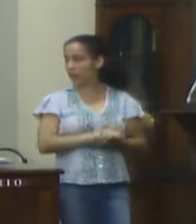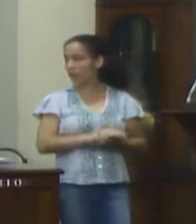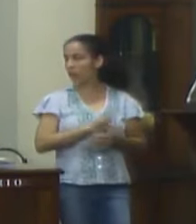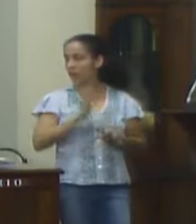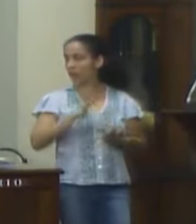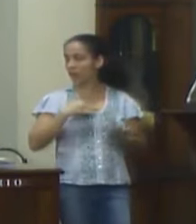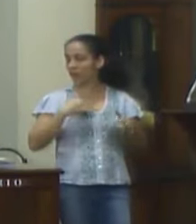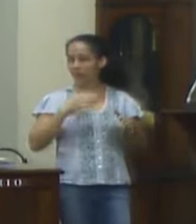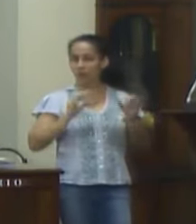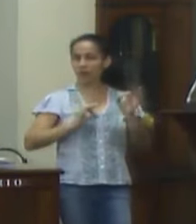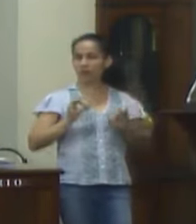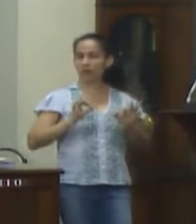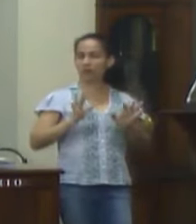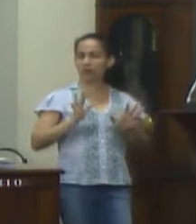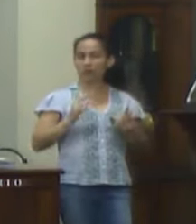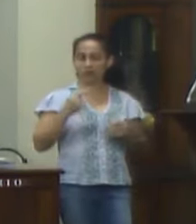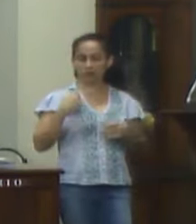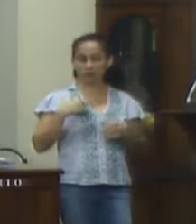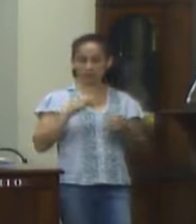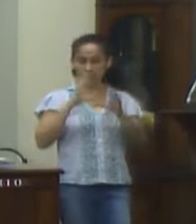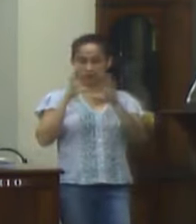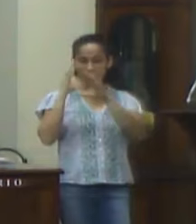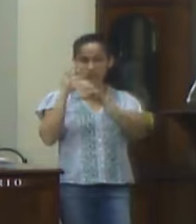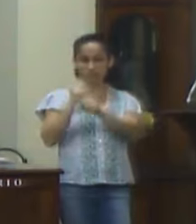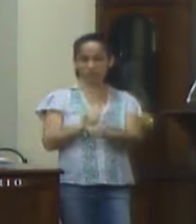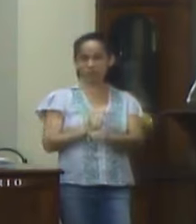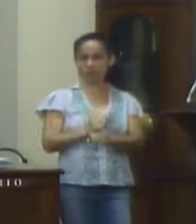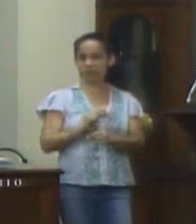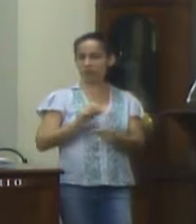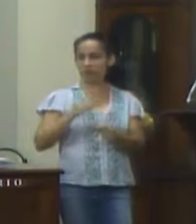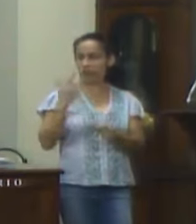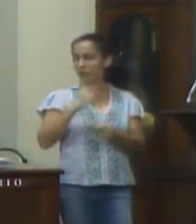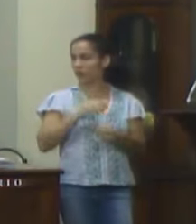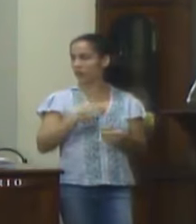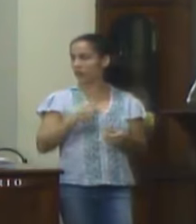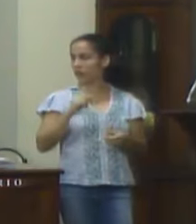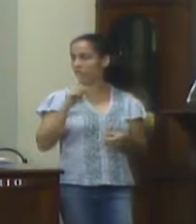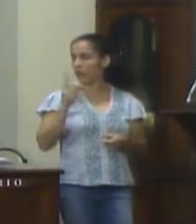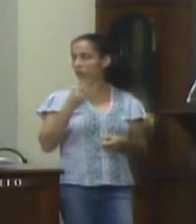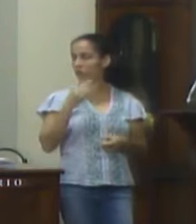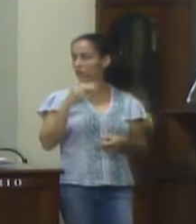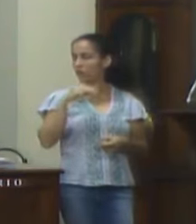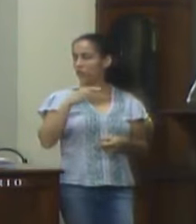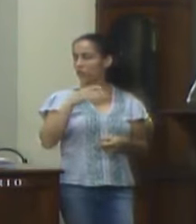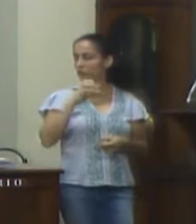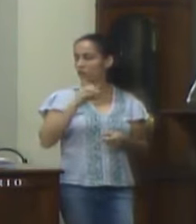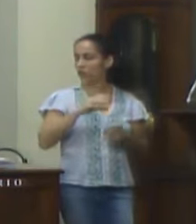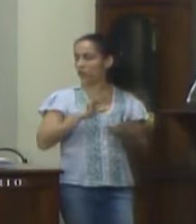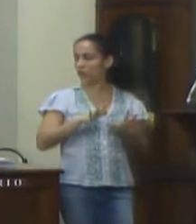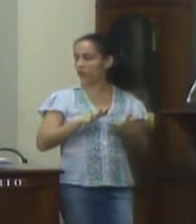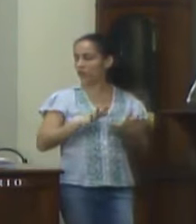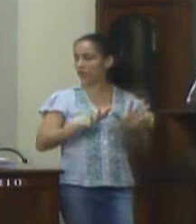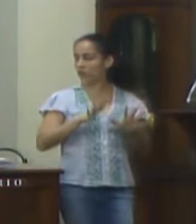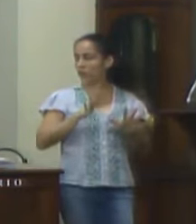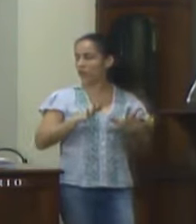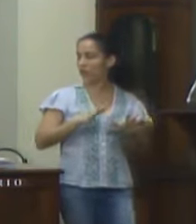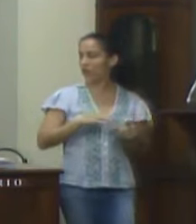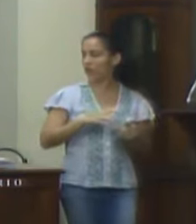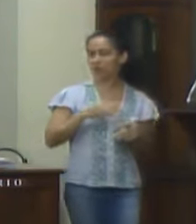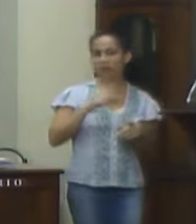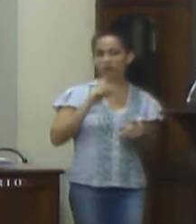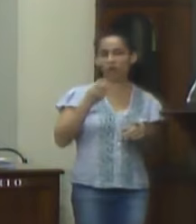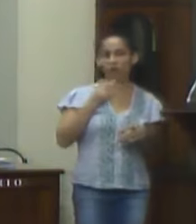projeção que eu estou fazendo aqui vai a gente vai conseguir fazer uma economia de 1 milhão 380 mil mas eu estou botando aqui 1 milhão